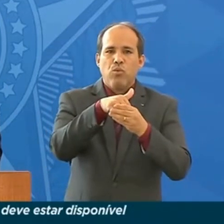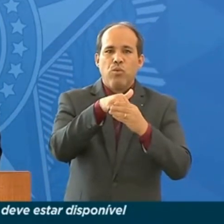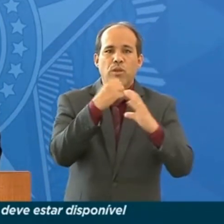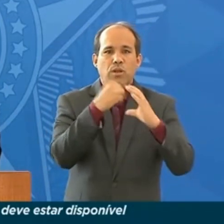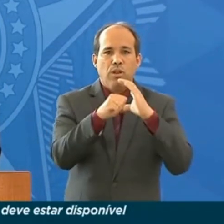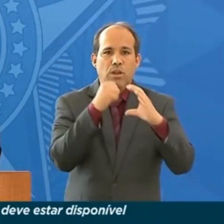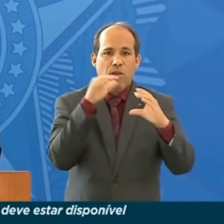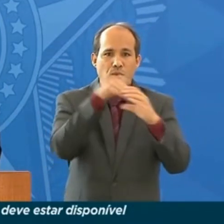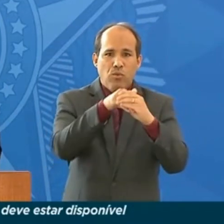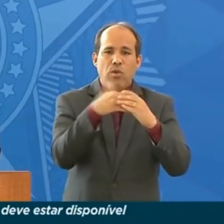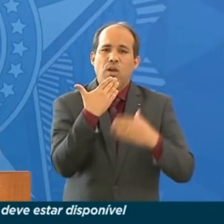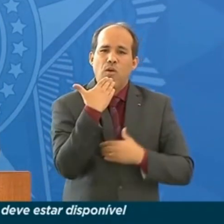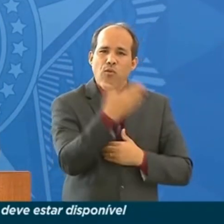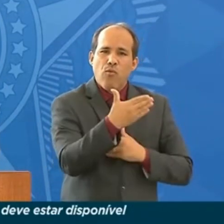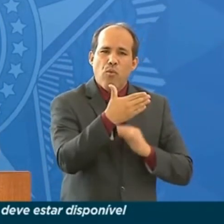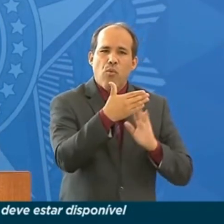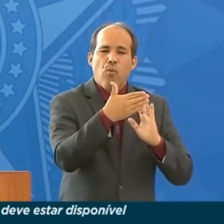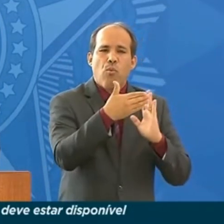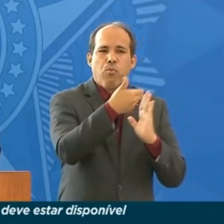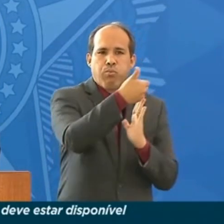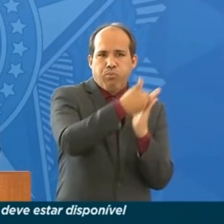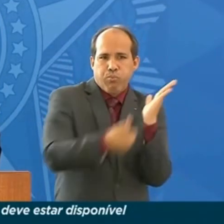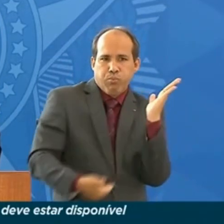relatório do Baigorre.